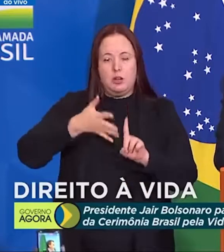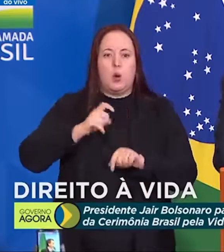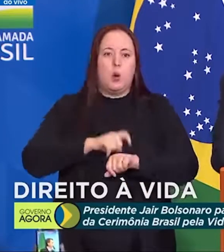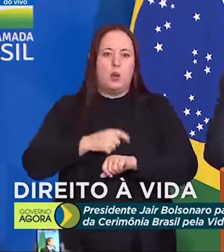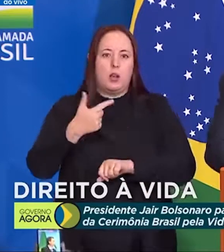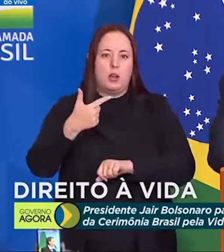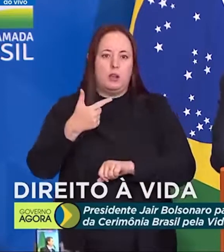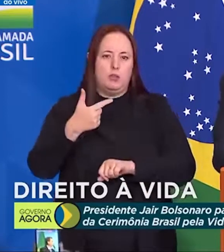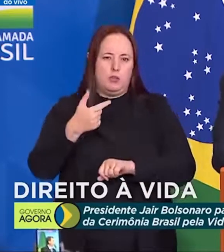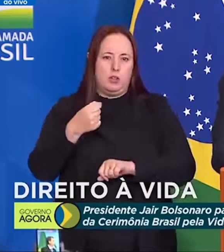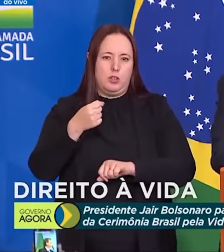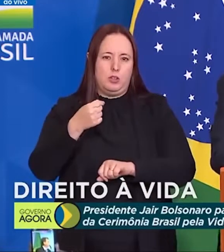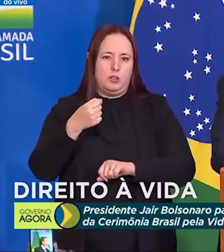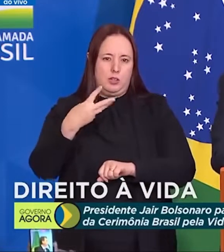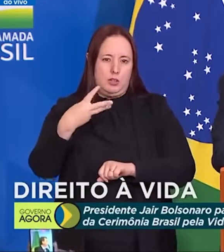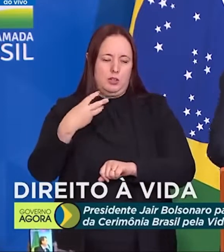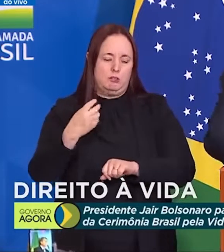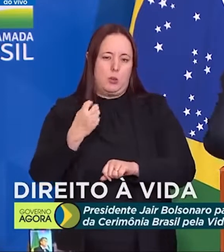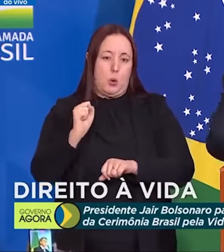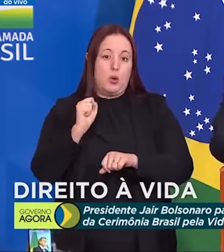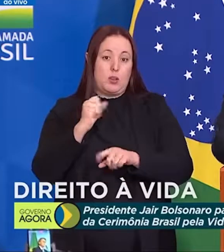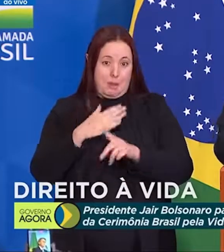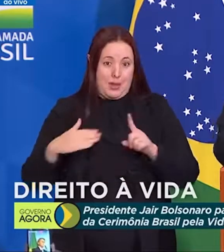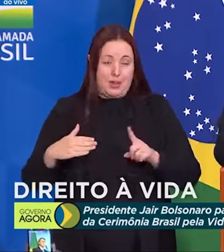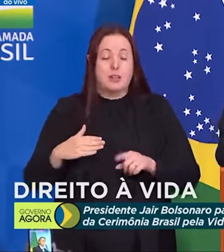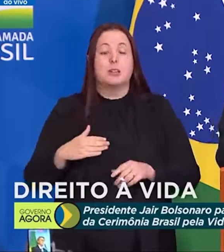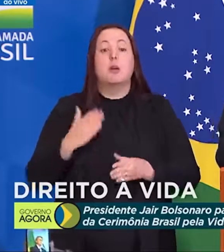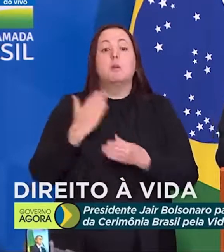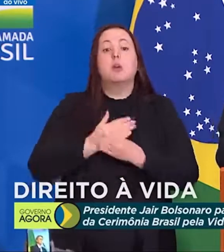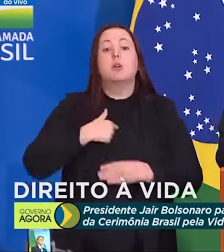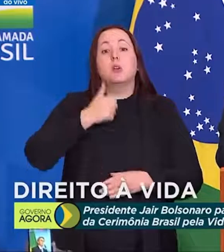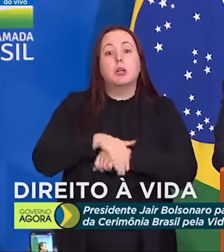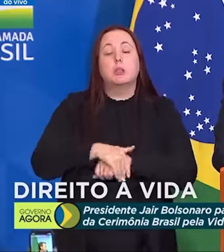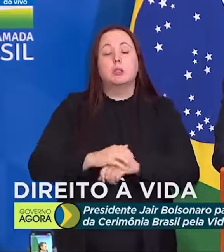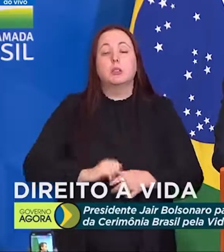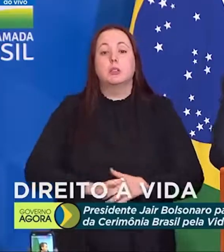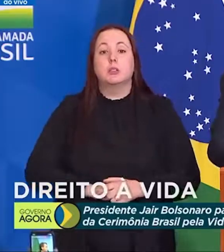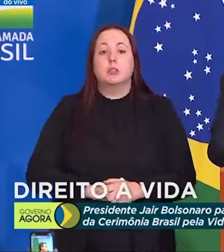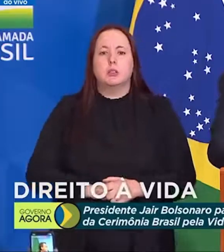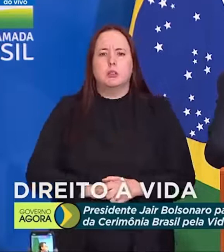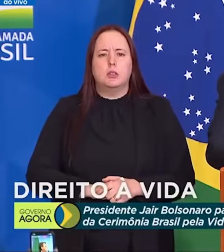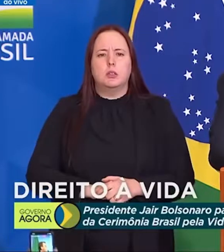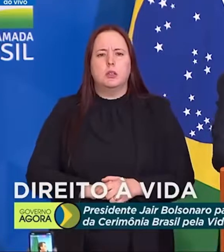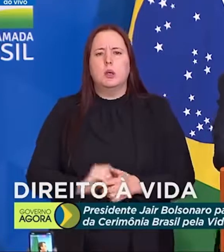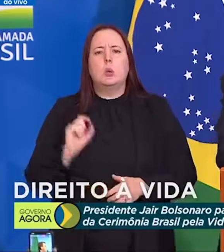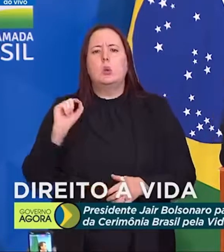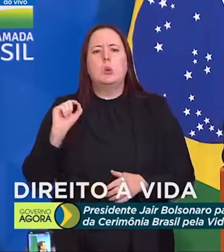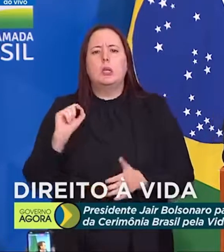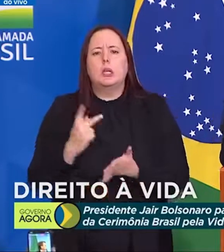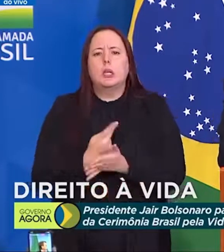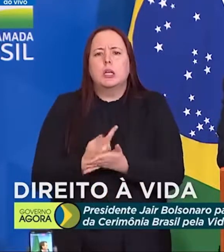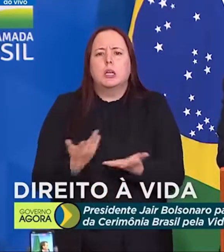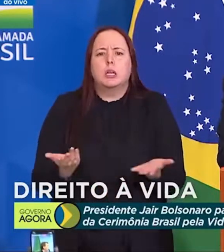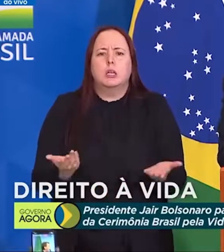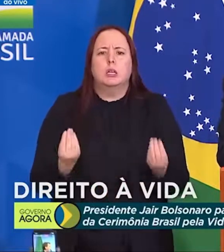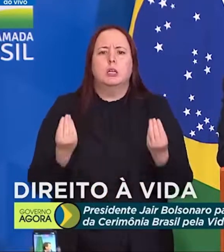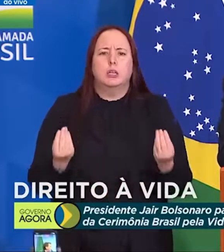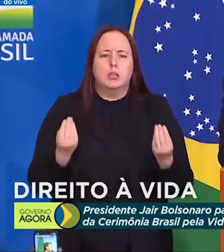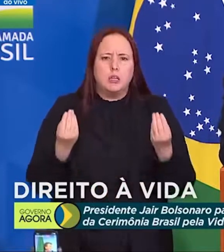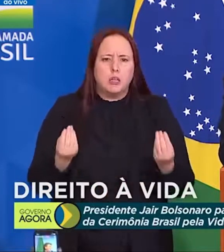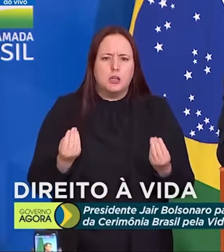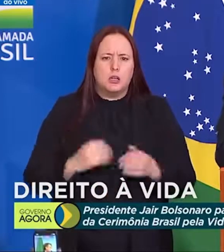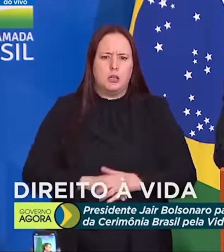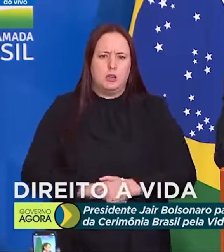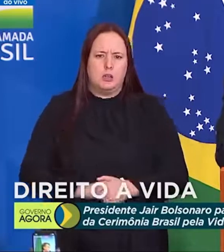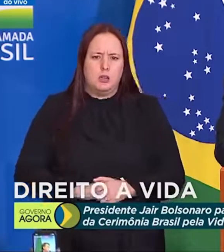das 20h30 da noite. Ela é processada. O que que é ele com isso? Essa